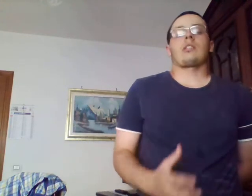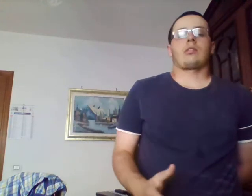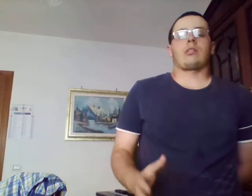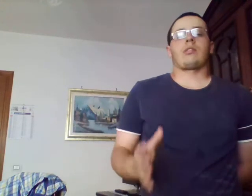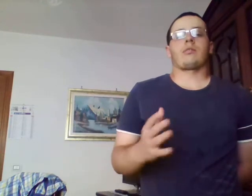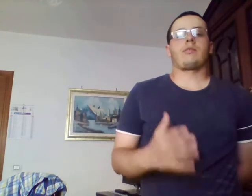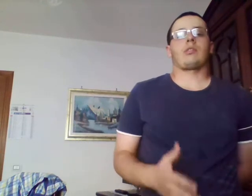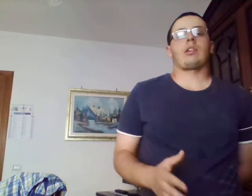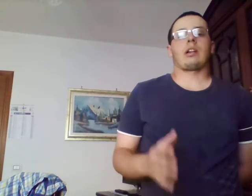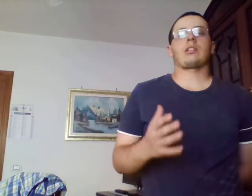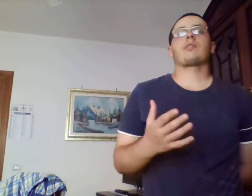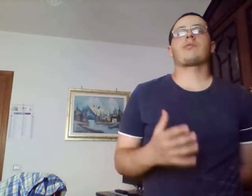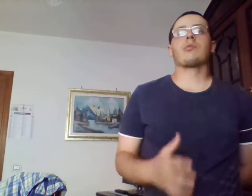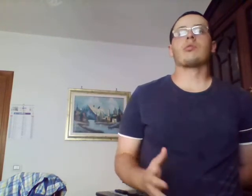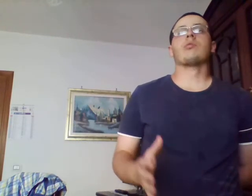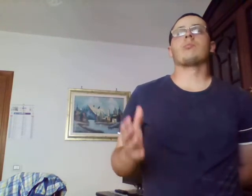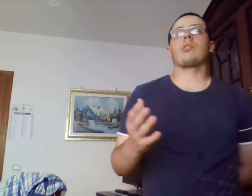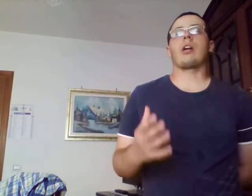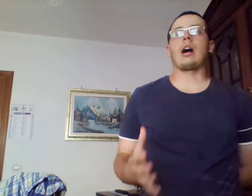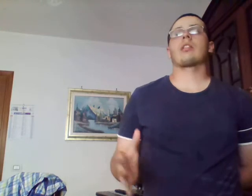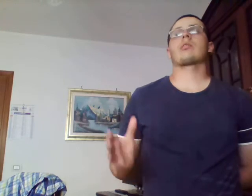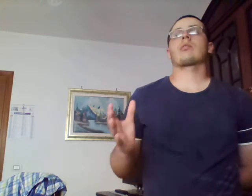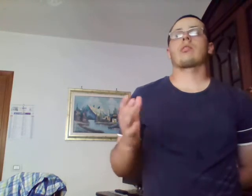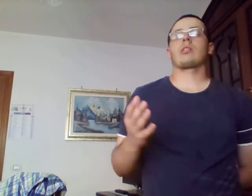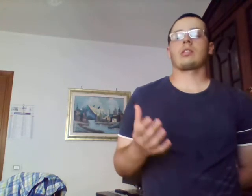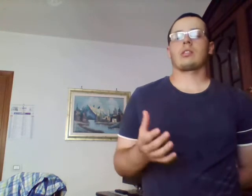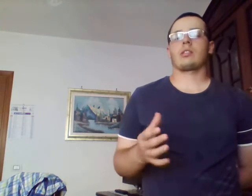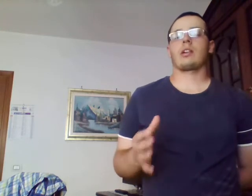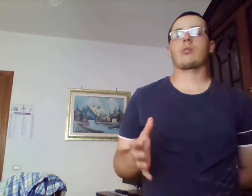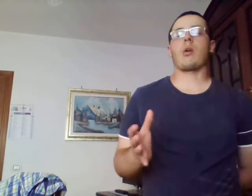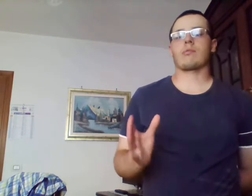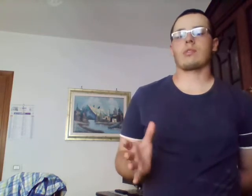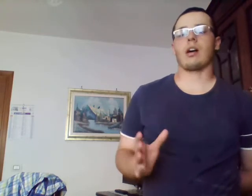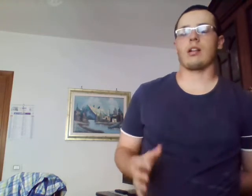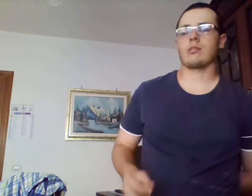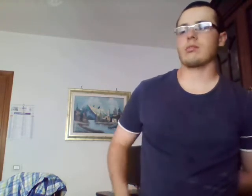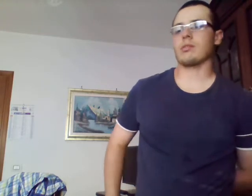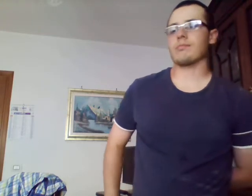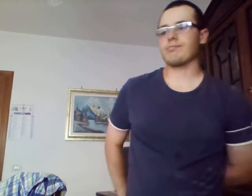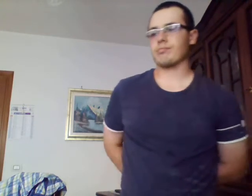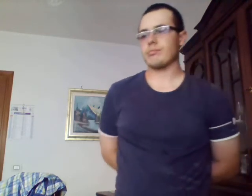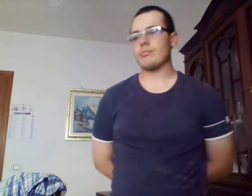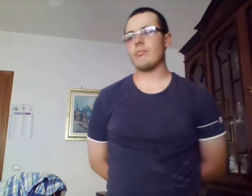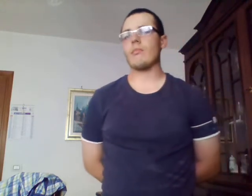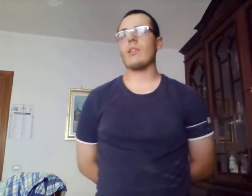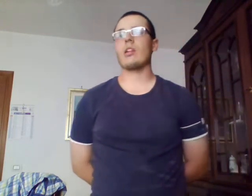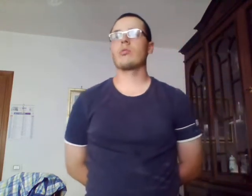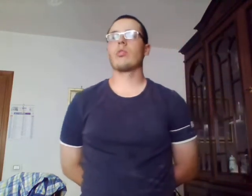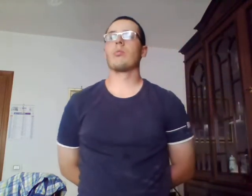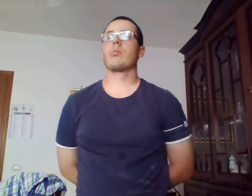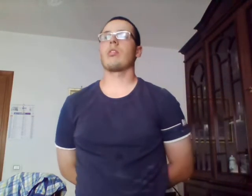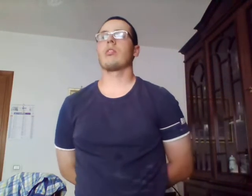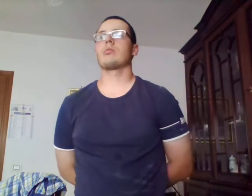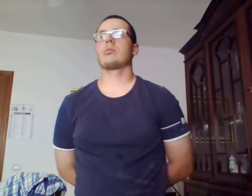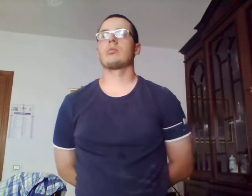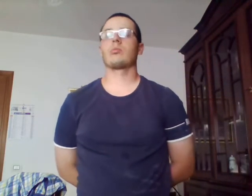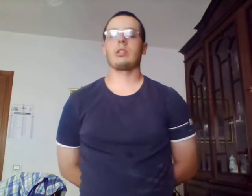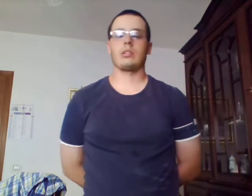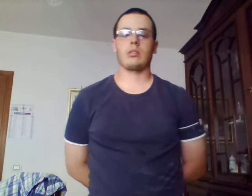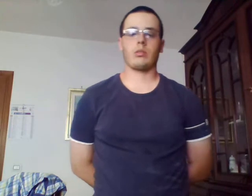ovvio al fumo, alcol e quant'altro. Dopo quindi lo